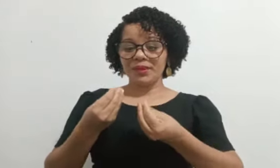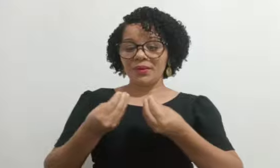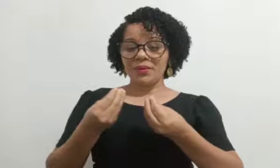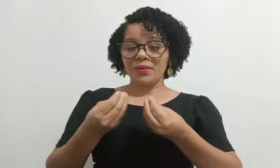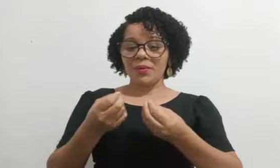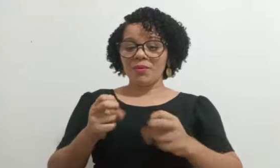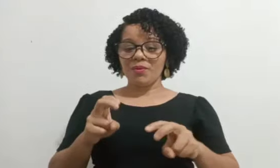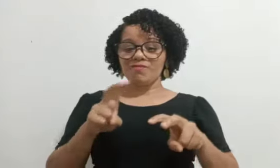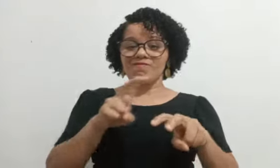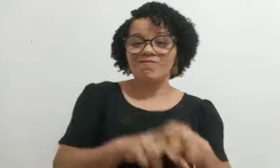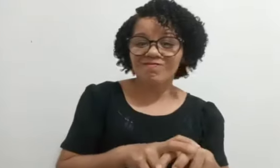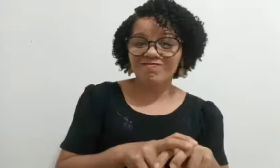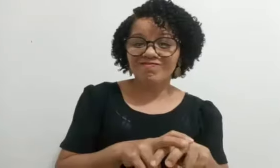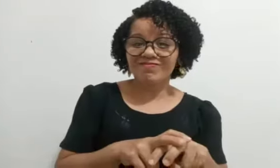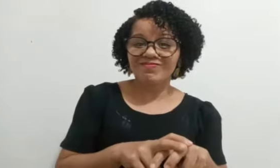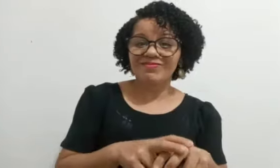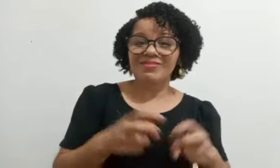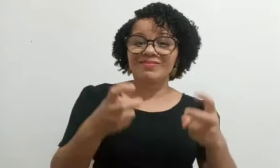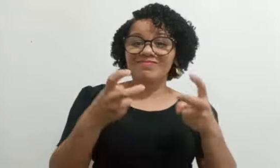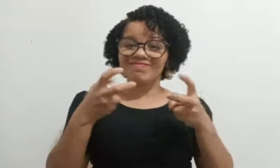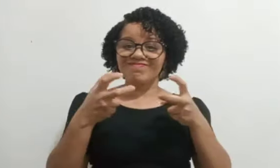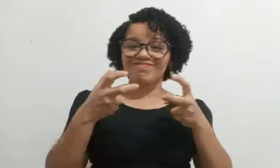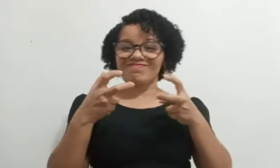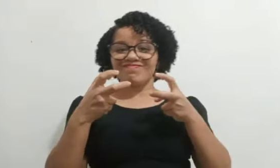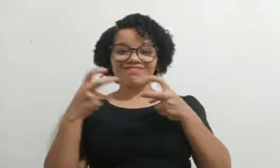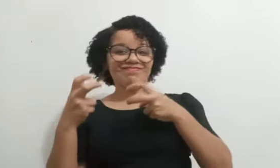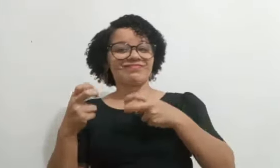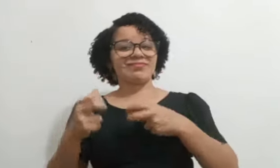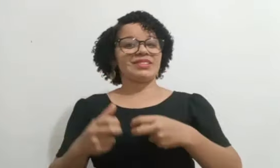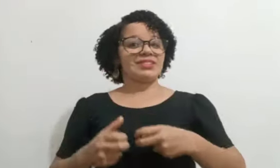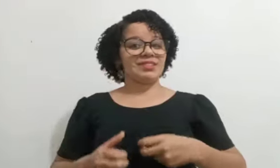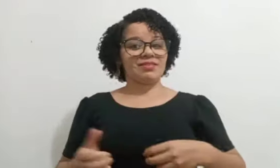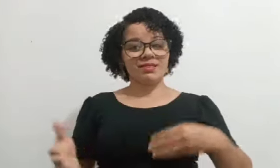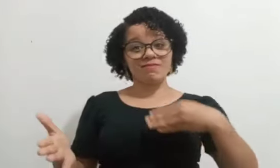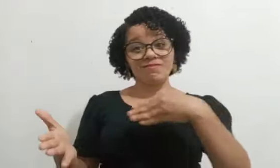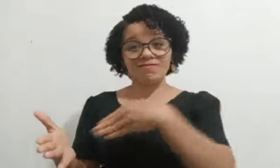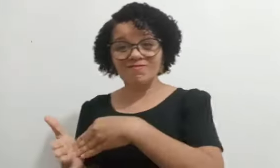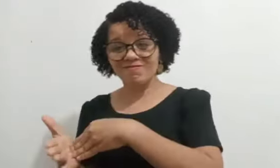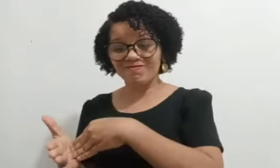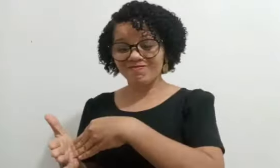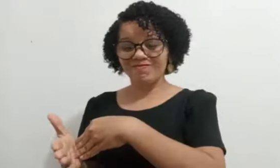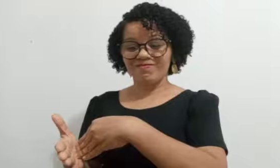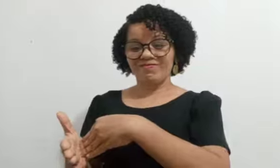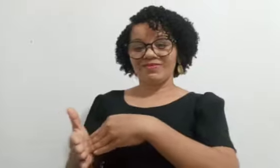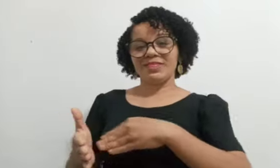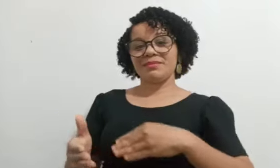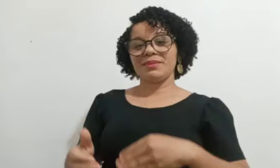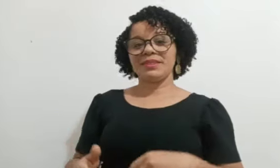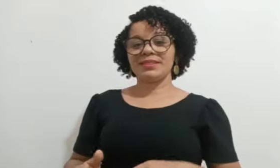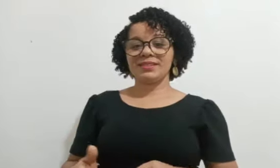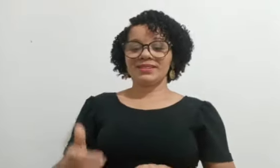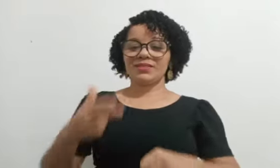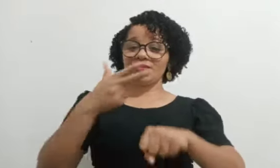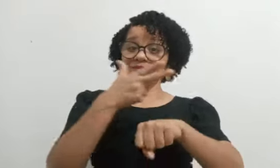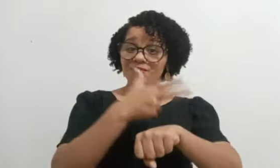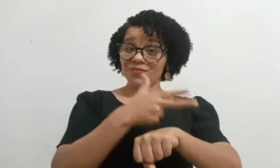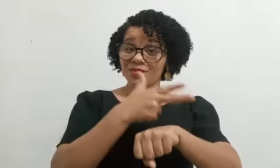eu percebi que a metodologia estava me